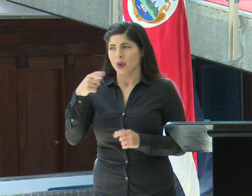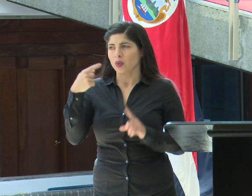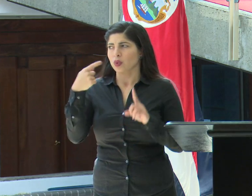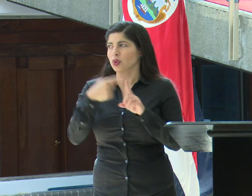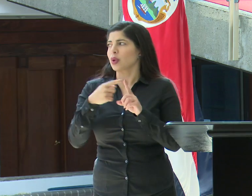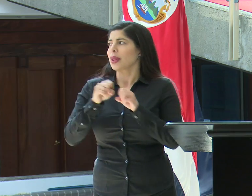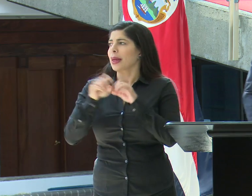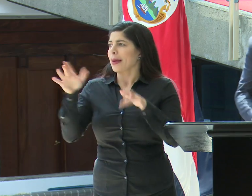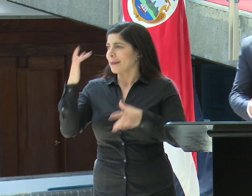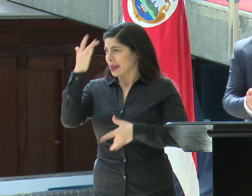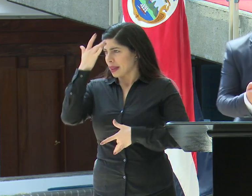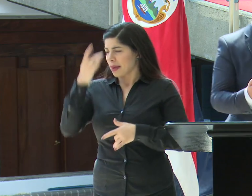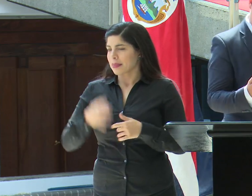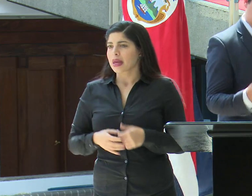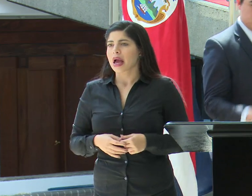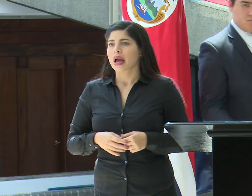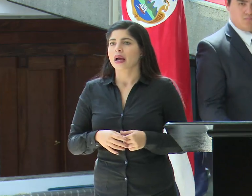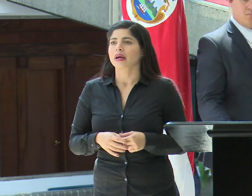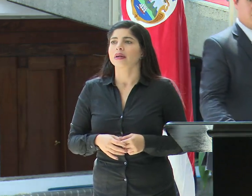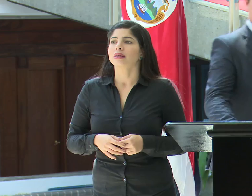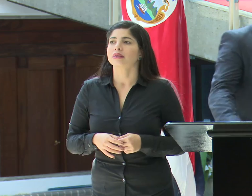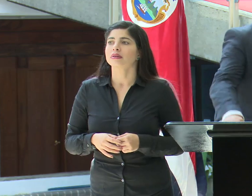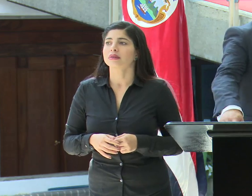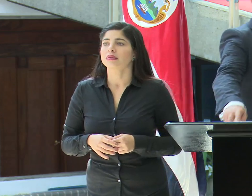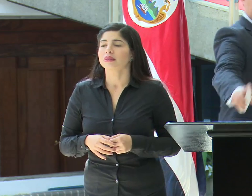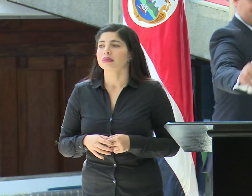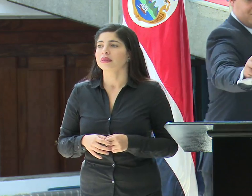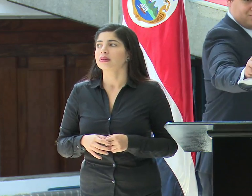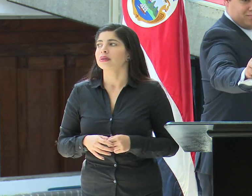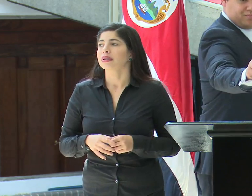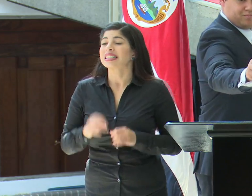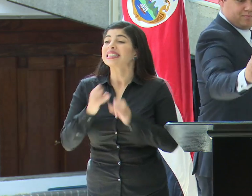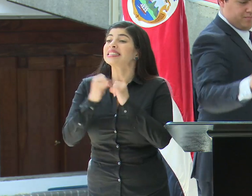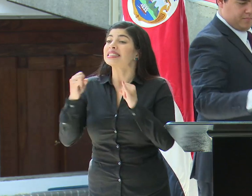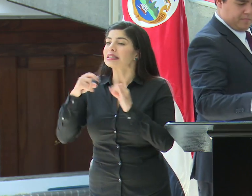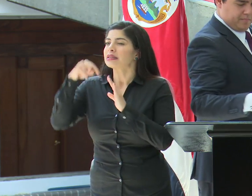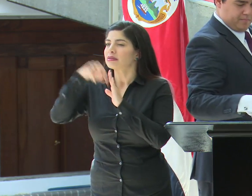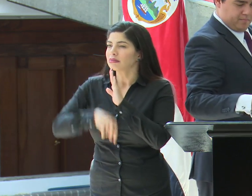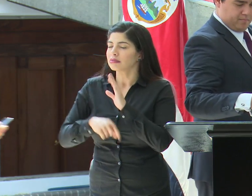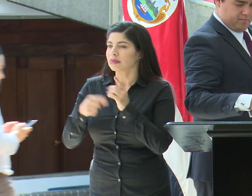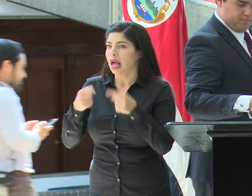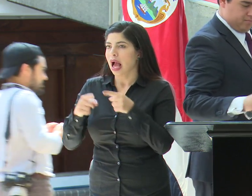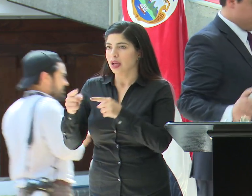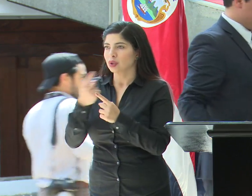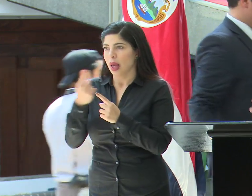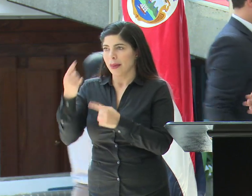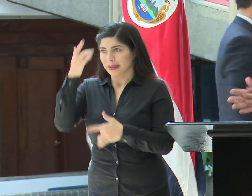con nexos epidemiológicos. Claramente sin entrar en detalles de los pacientes.